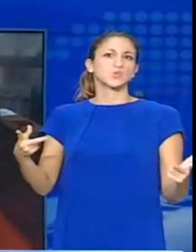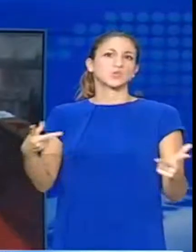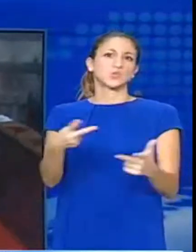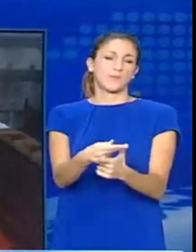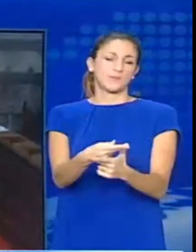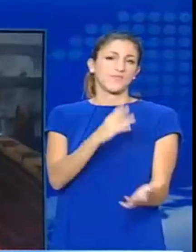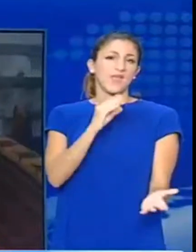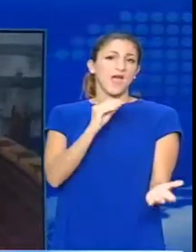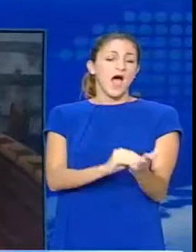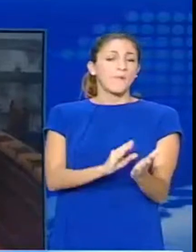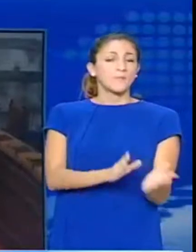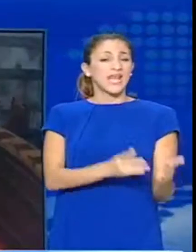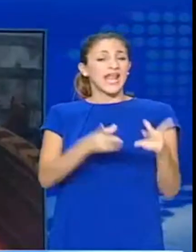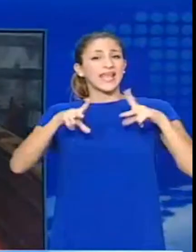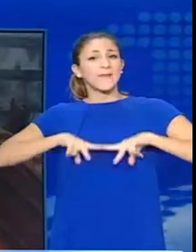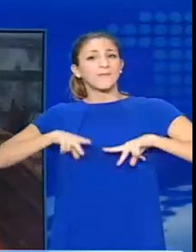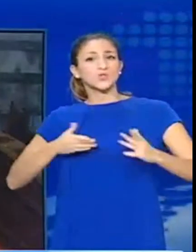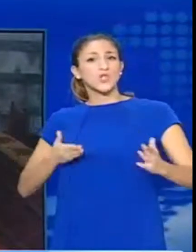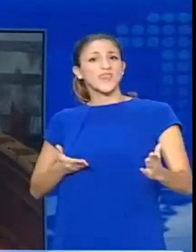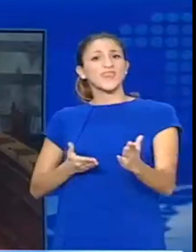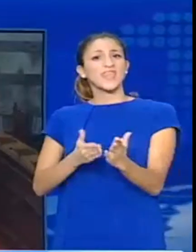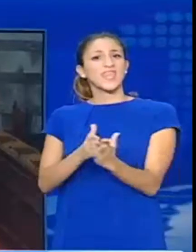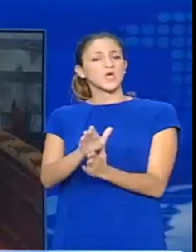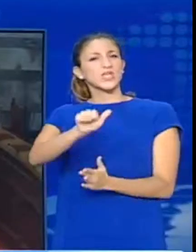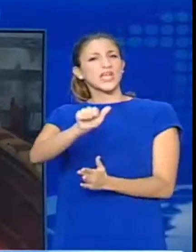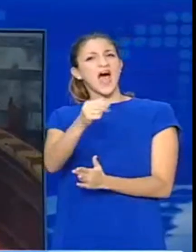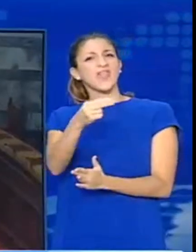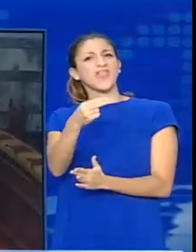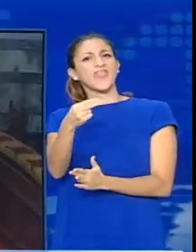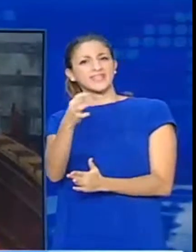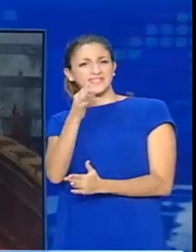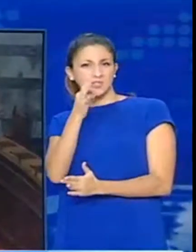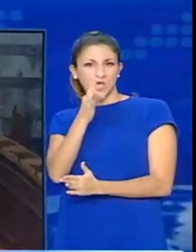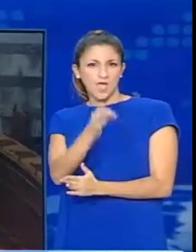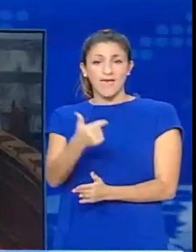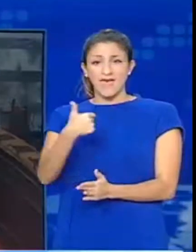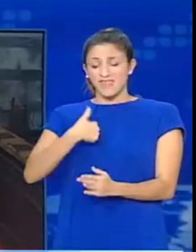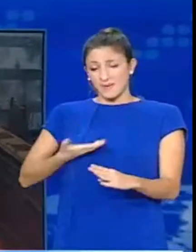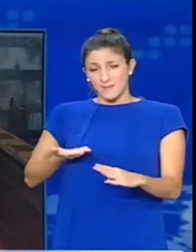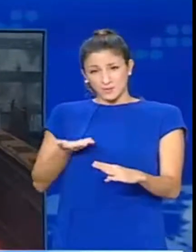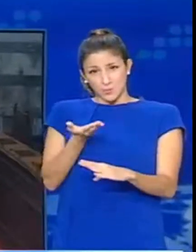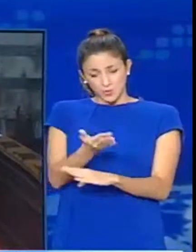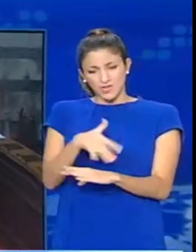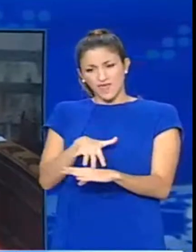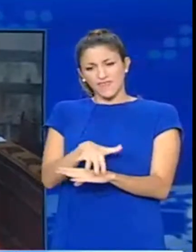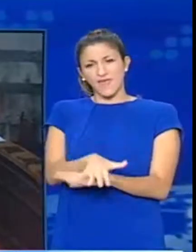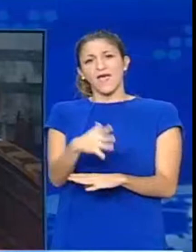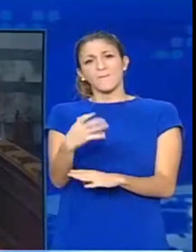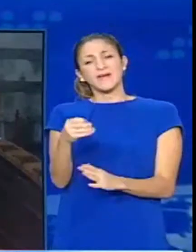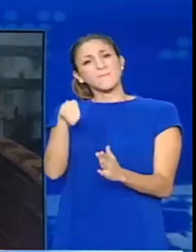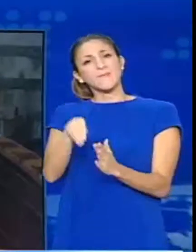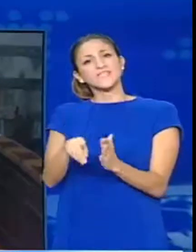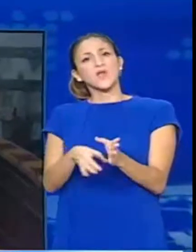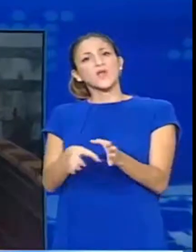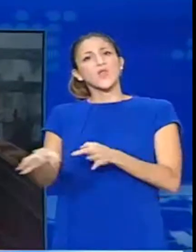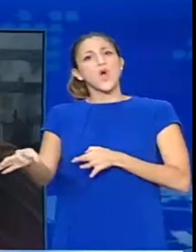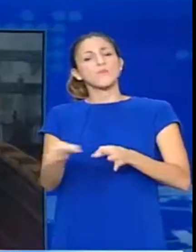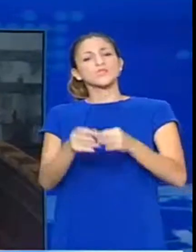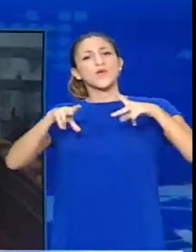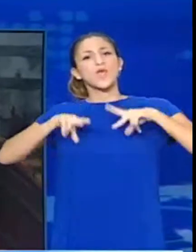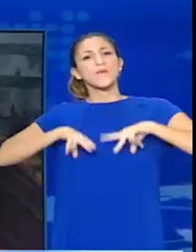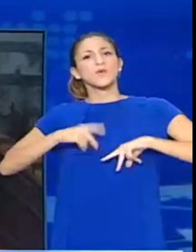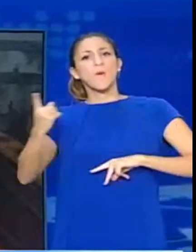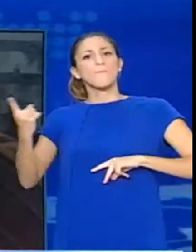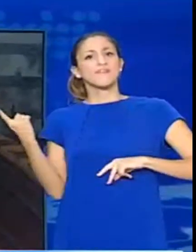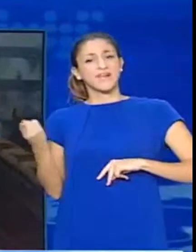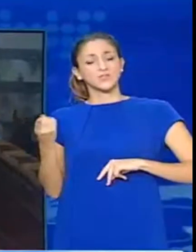Σύμφωνα με ενημέρωση του Υπουργού Δικαιοσύνης, κ. Χαράλαμπου Αθανασίου, η ανάλογη τροπολογία της κυβέρνησης θα κατατεφεί σε νομοσχέδιο του Υπουργείου